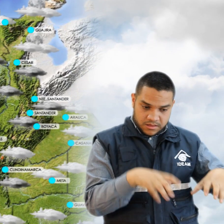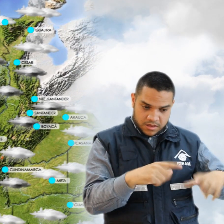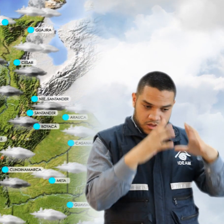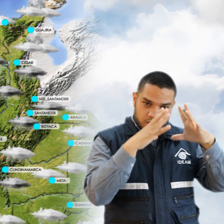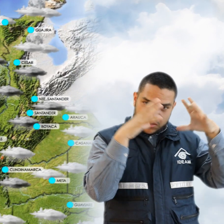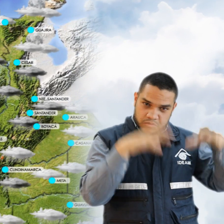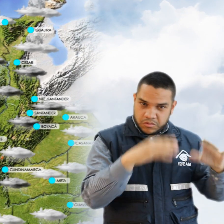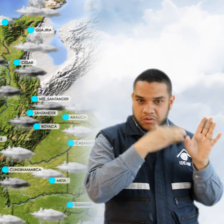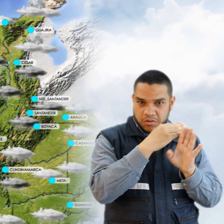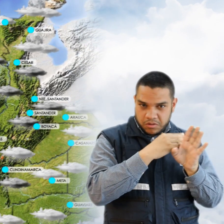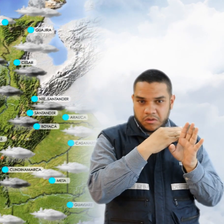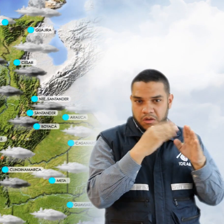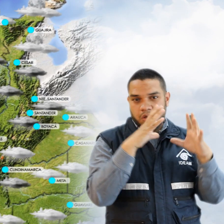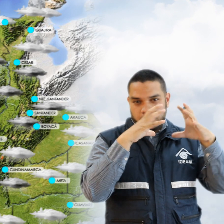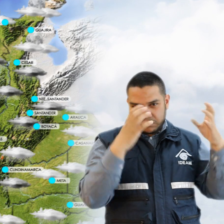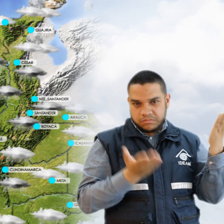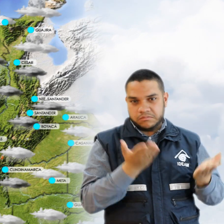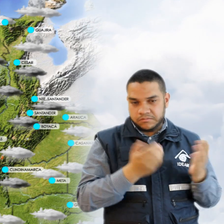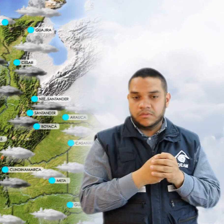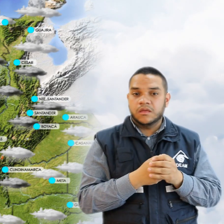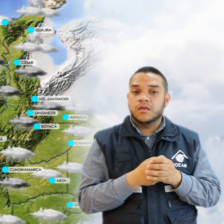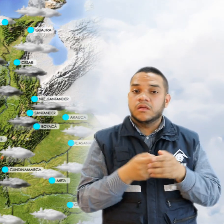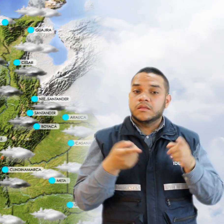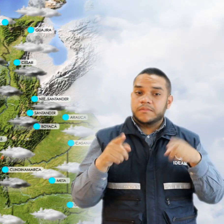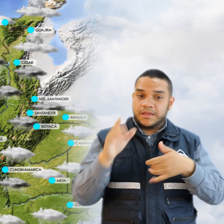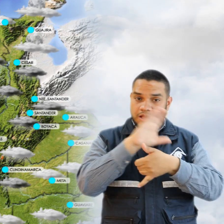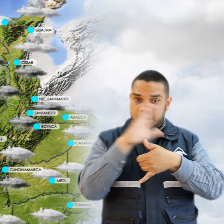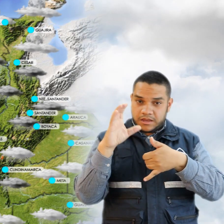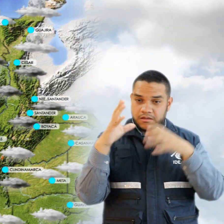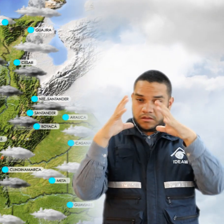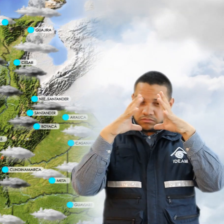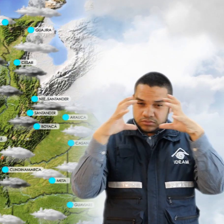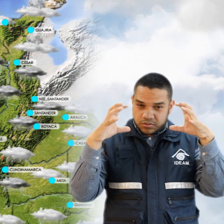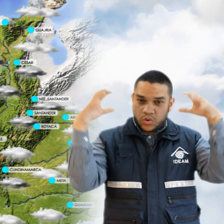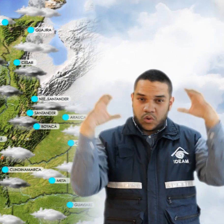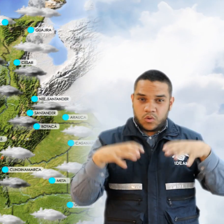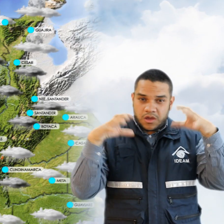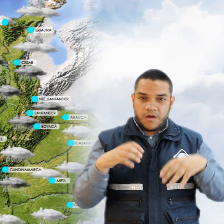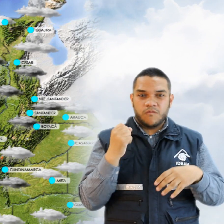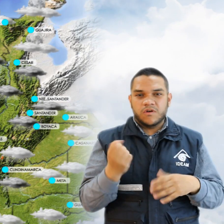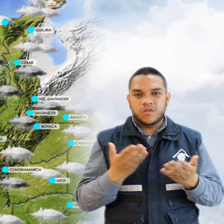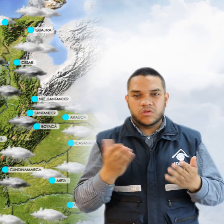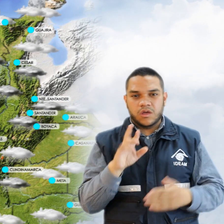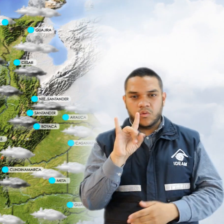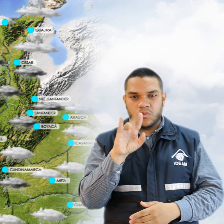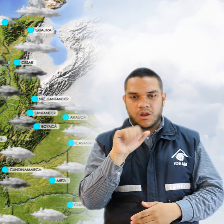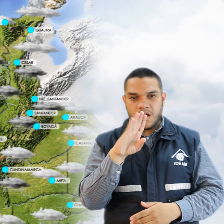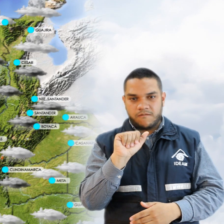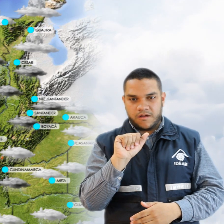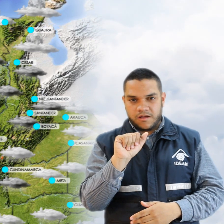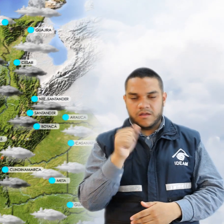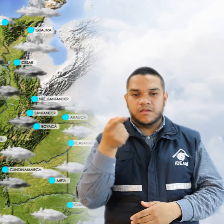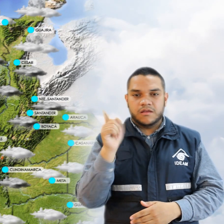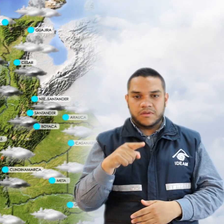probabilidad de lluvias moderadas en los alrededores. Para el Caribe tendrá mayor nubosidad acompañada de lluvias fuertes hacia el sector del Golfo de Urabá y